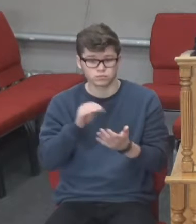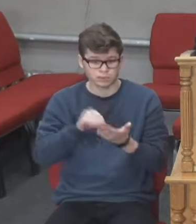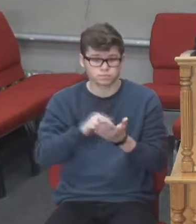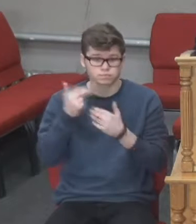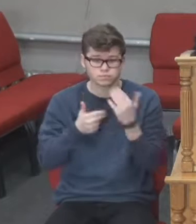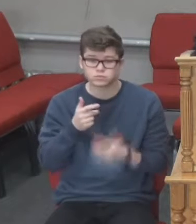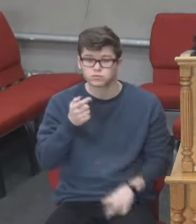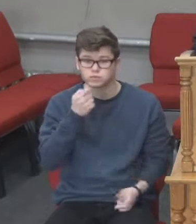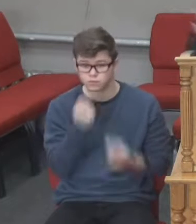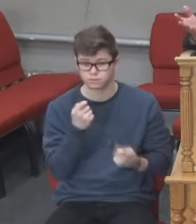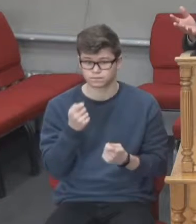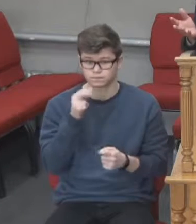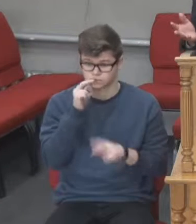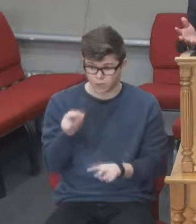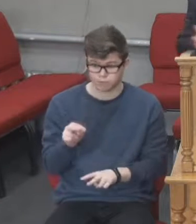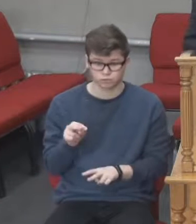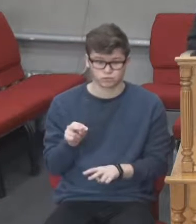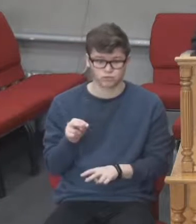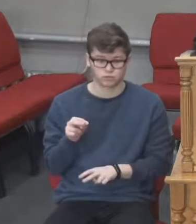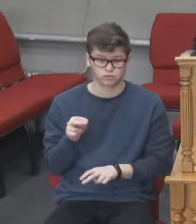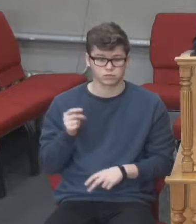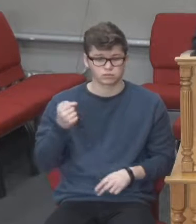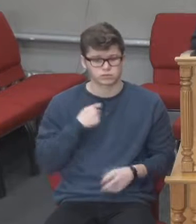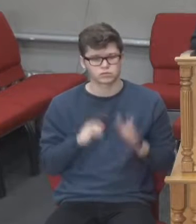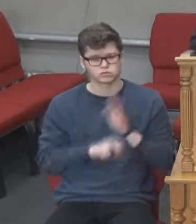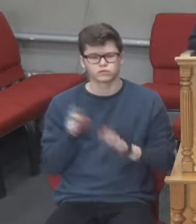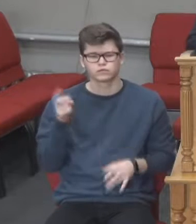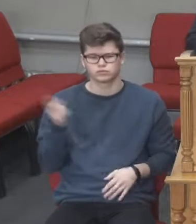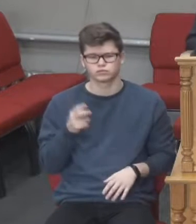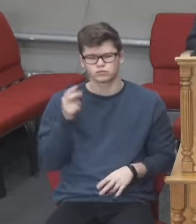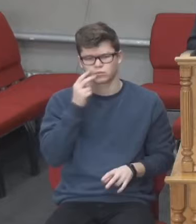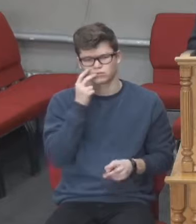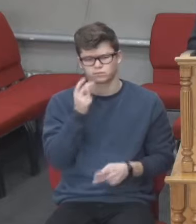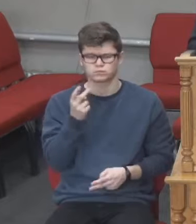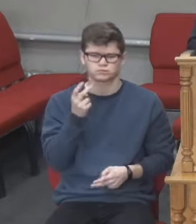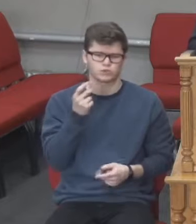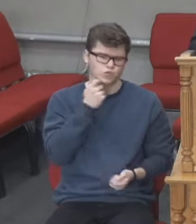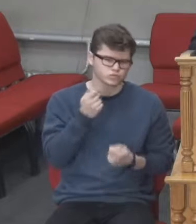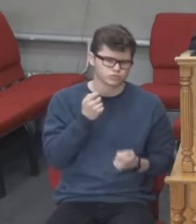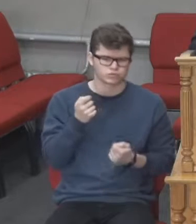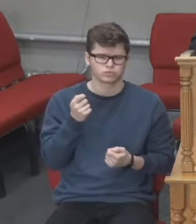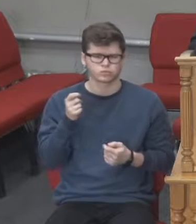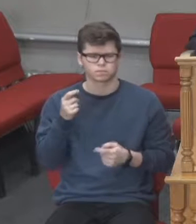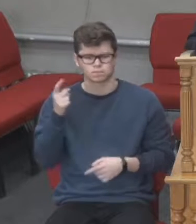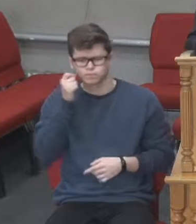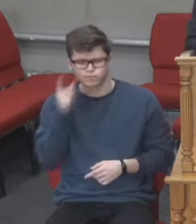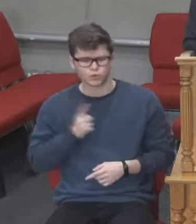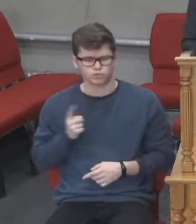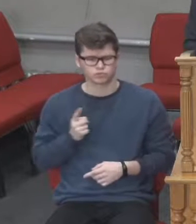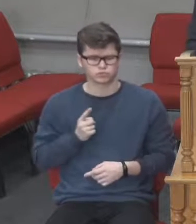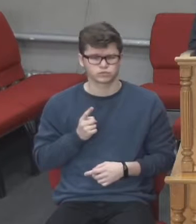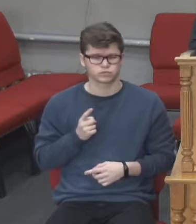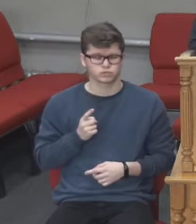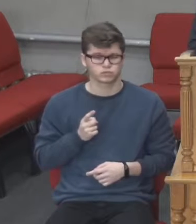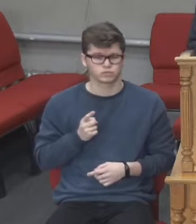насторожі. Хто ж, як не церква, має бути насторожі? Зараз всі часи такі досить